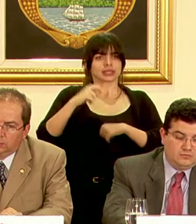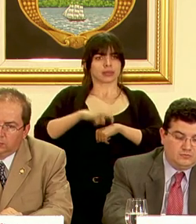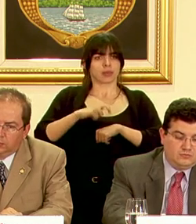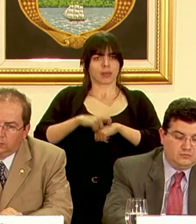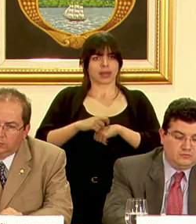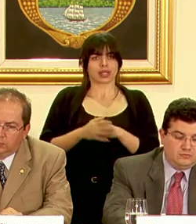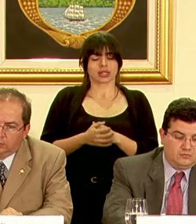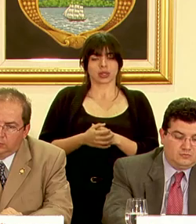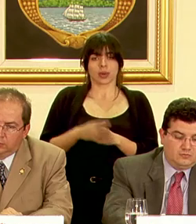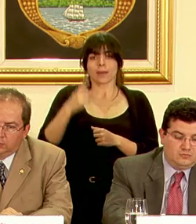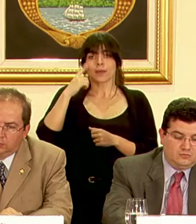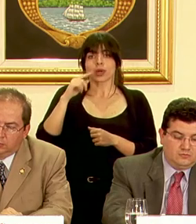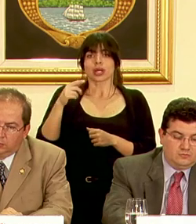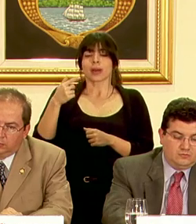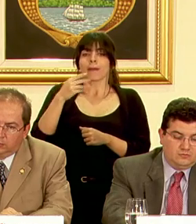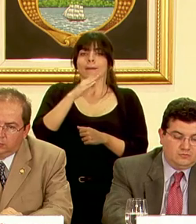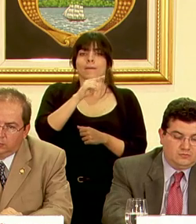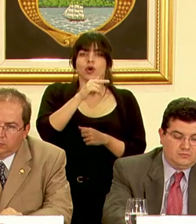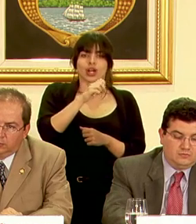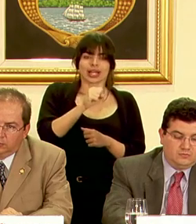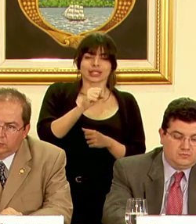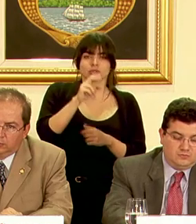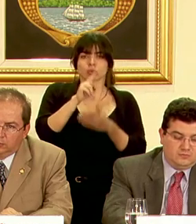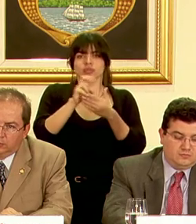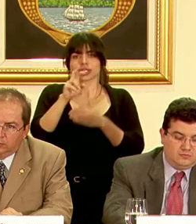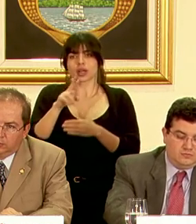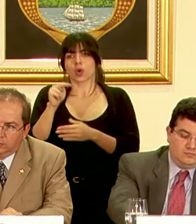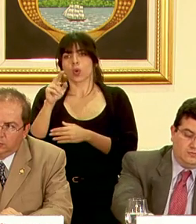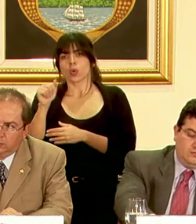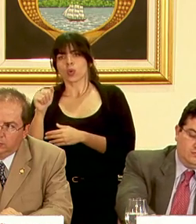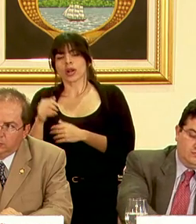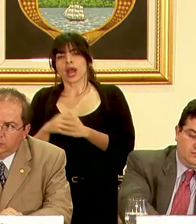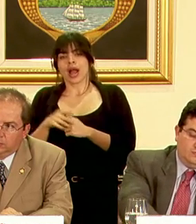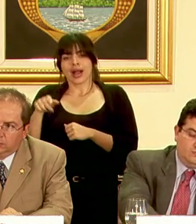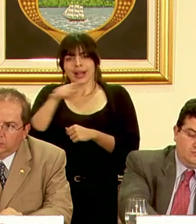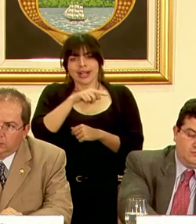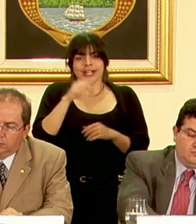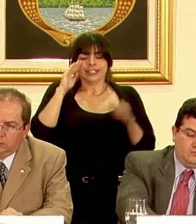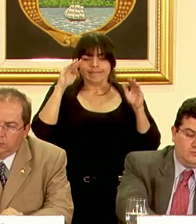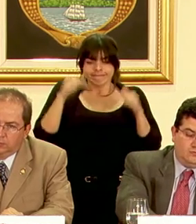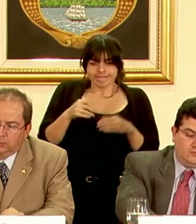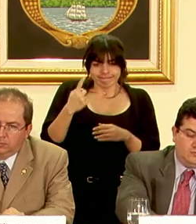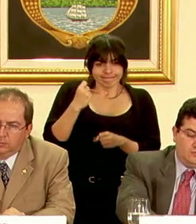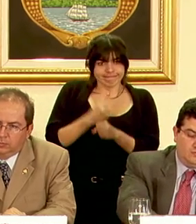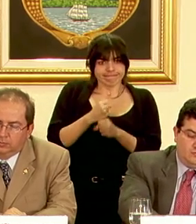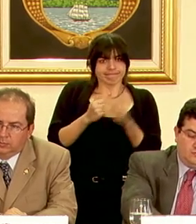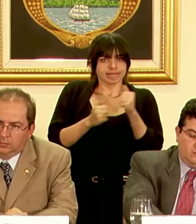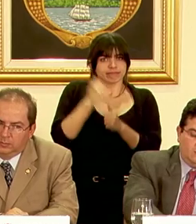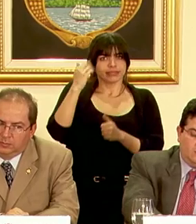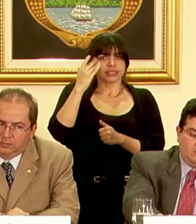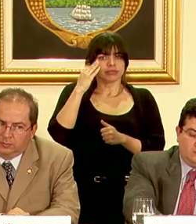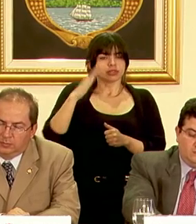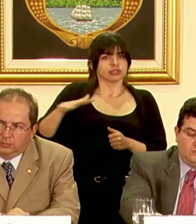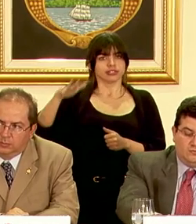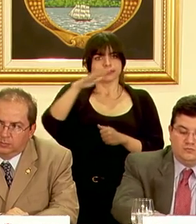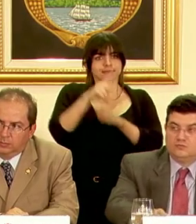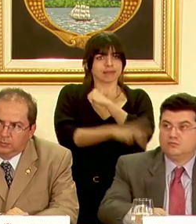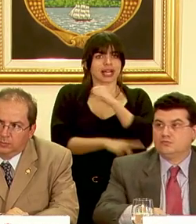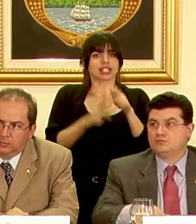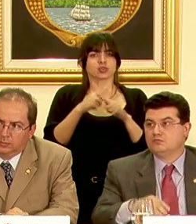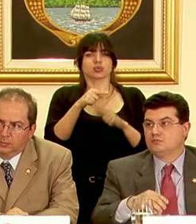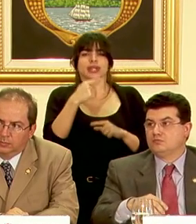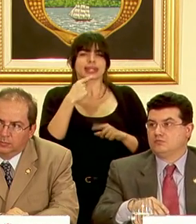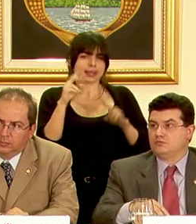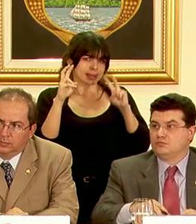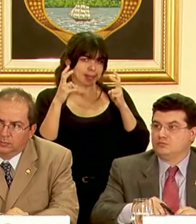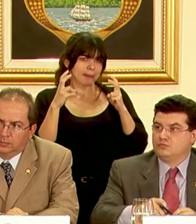Gallup Borges Asociados UCR y una señalan el desempleo como una de las principales preocupaciones ustedes alegan del